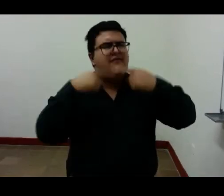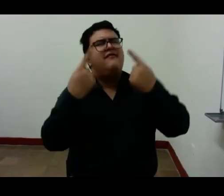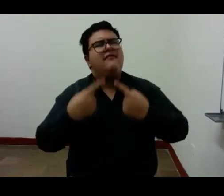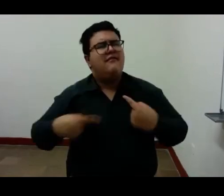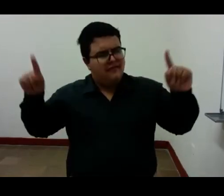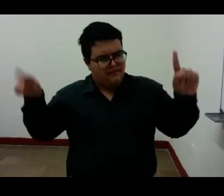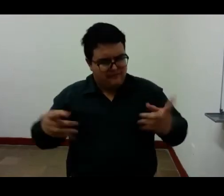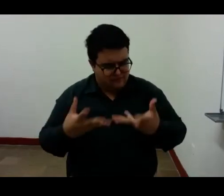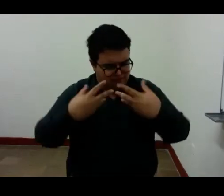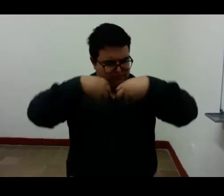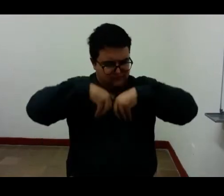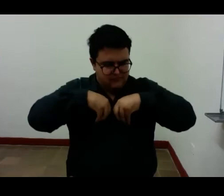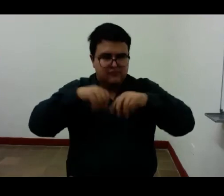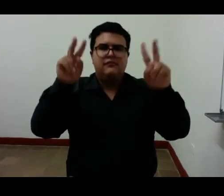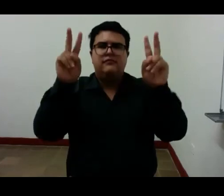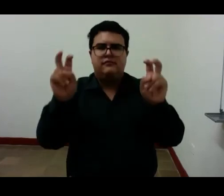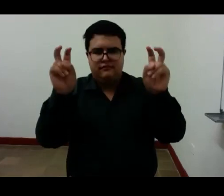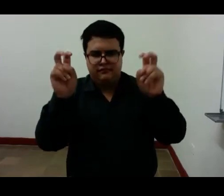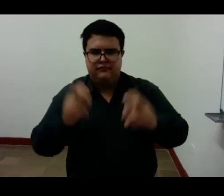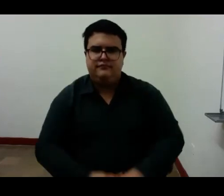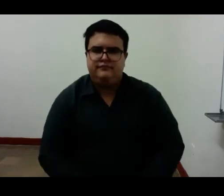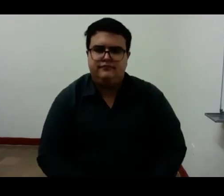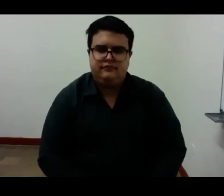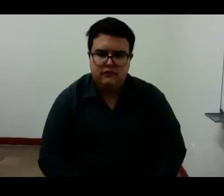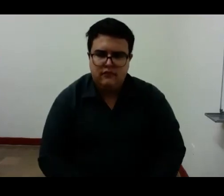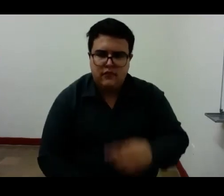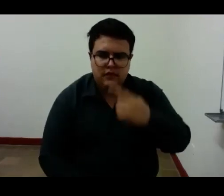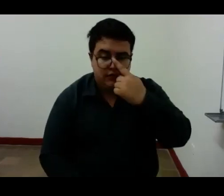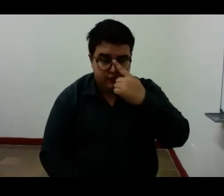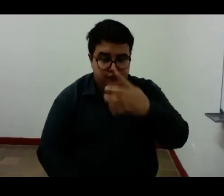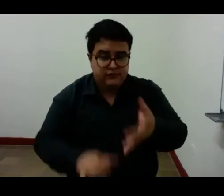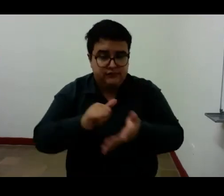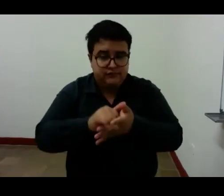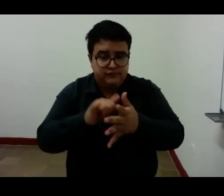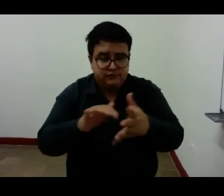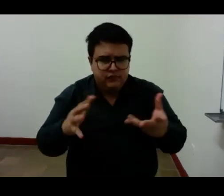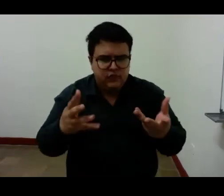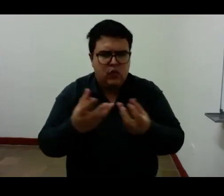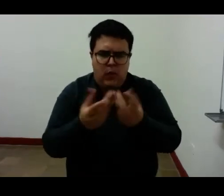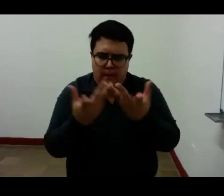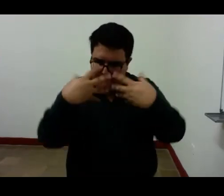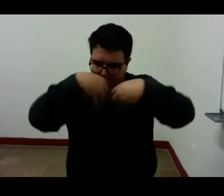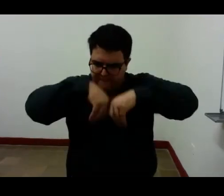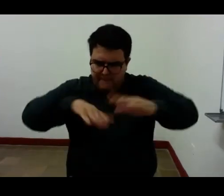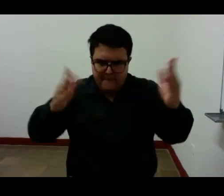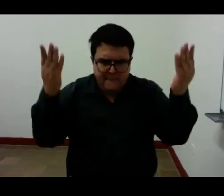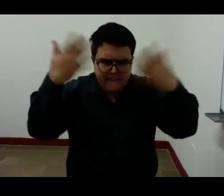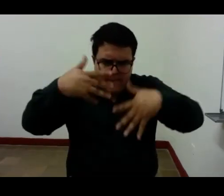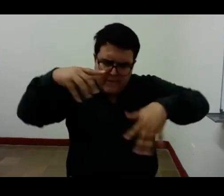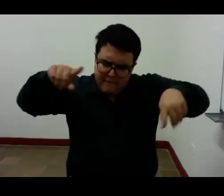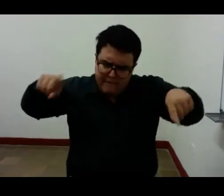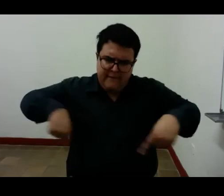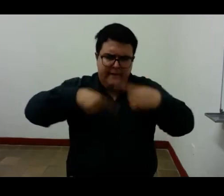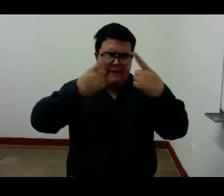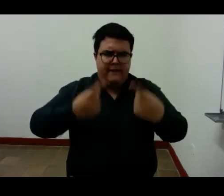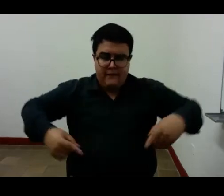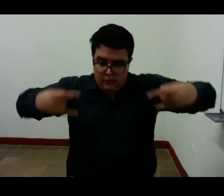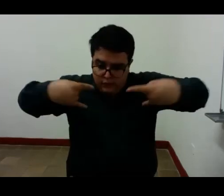cierro comillas esta orquesta oculta pero visible en sus efectos